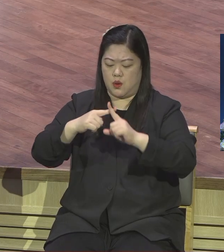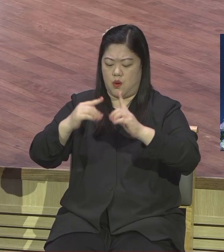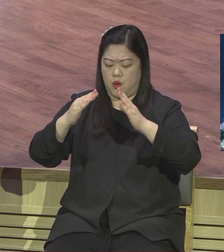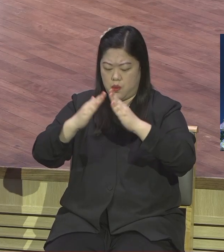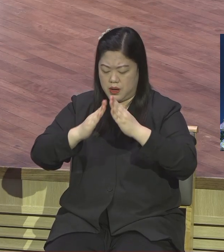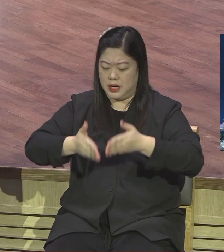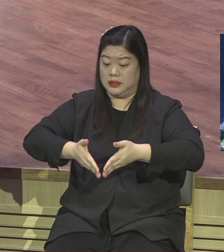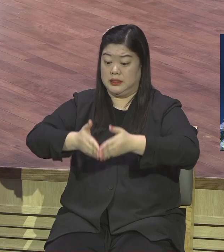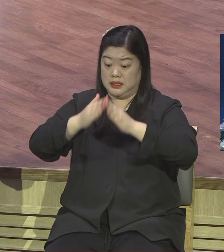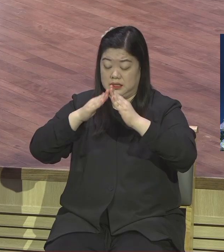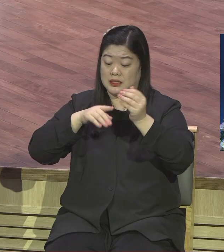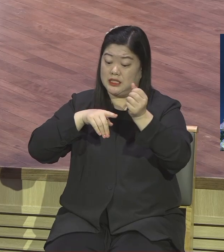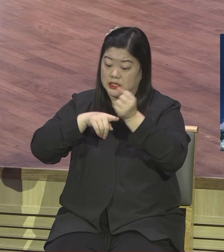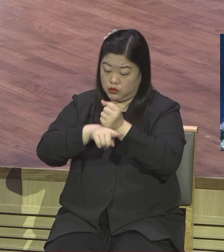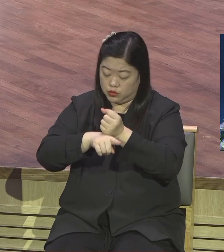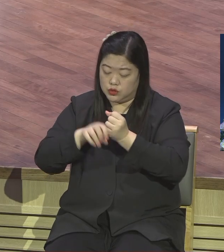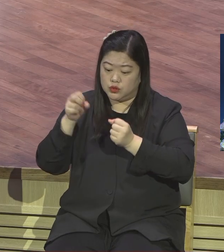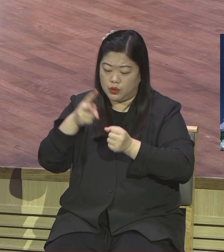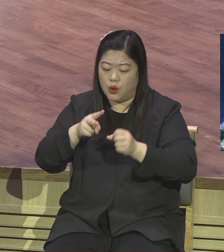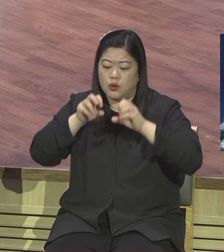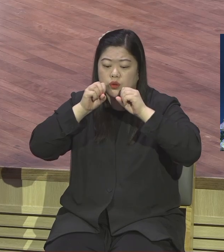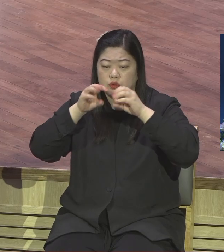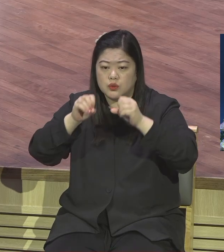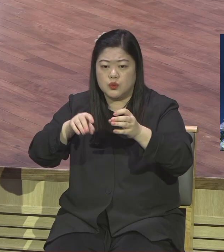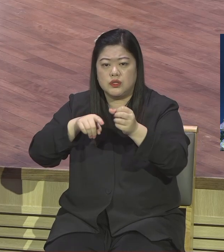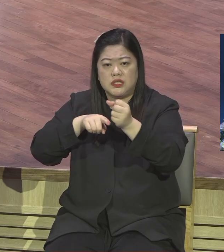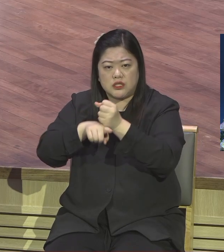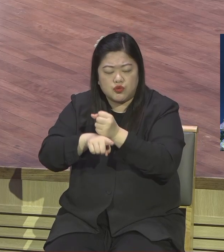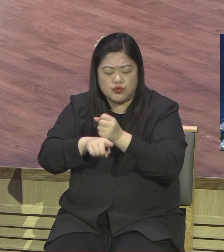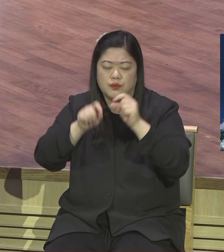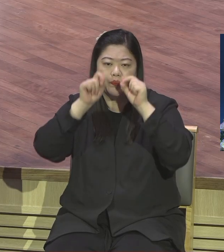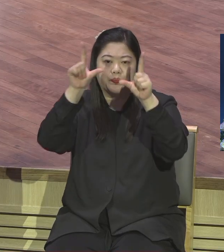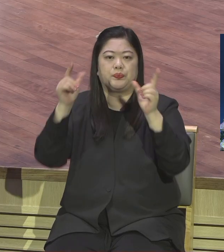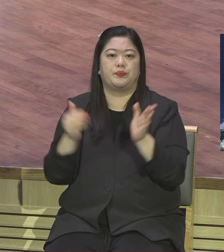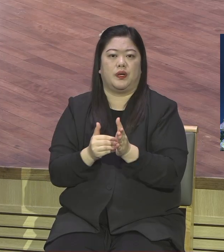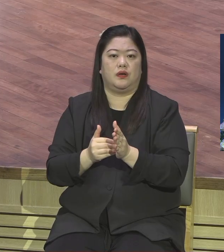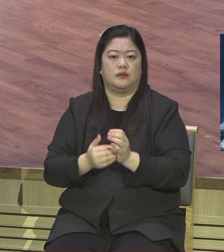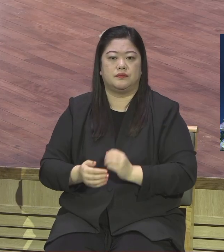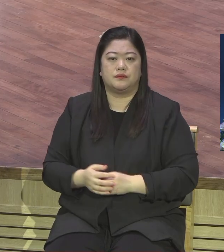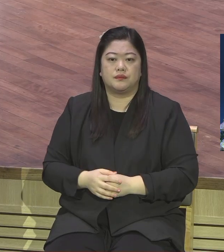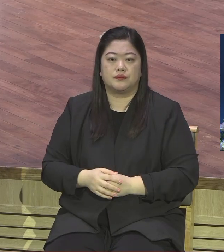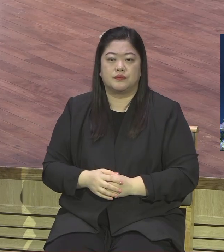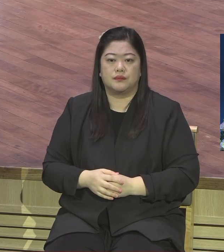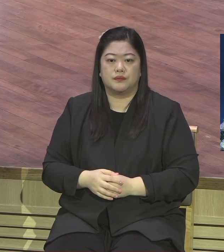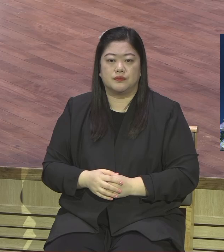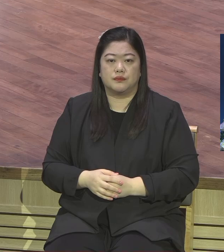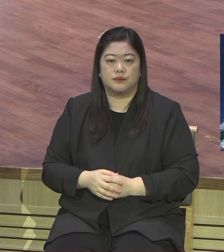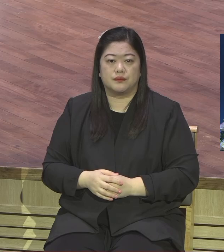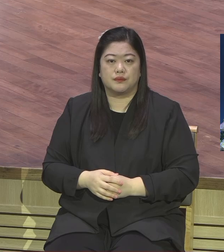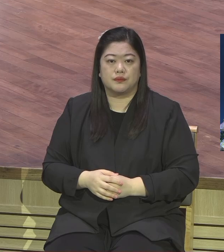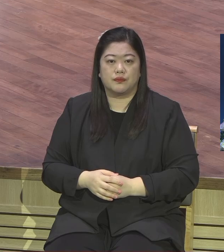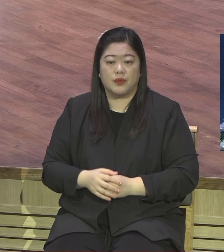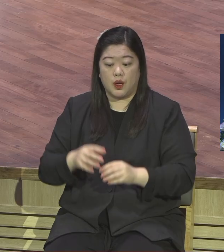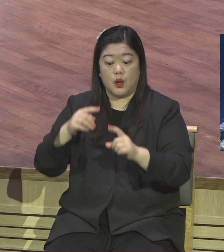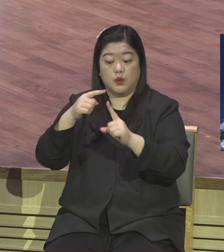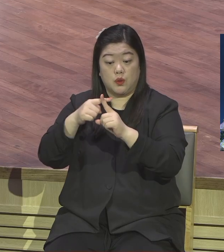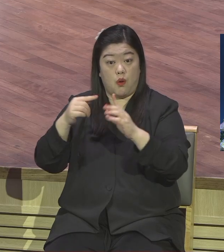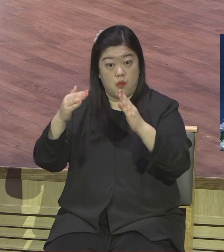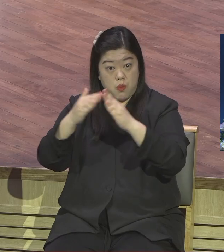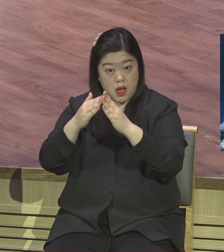니네 상관없어요. 니네 수준 상관없이 이 교회는 그렇게 시작되어졌고 그렇게 진행될 것이고 그렇게